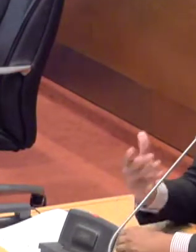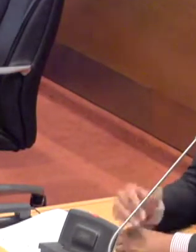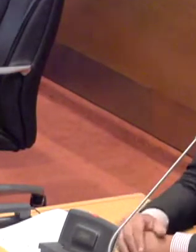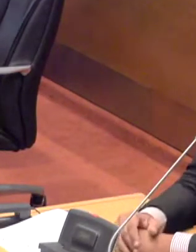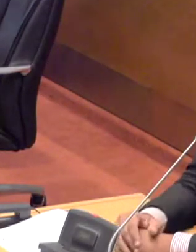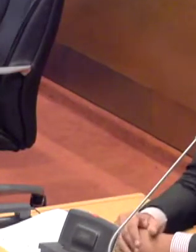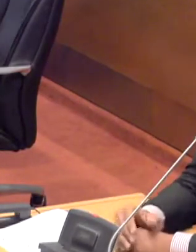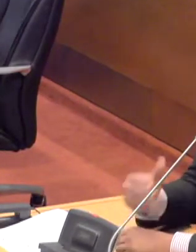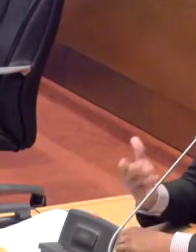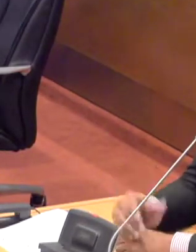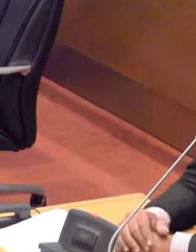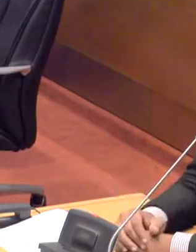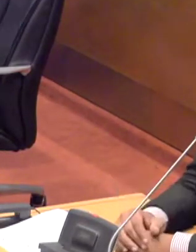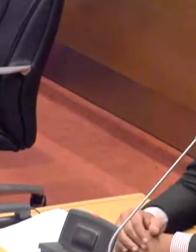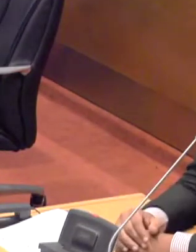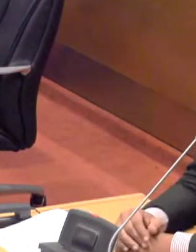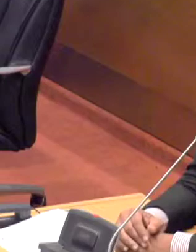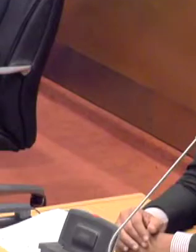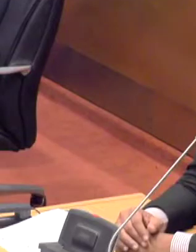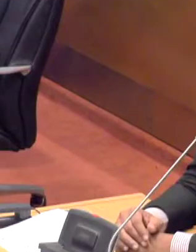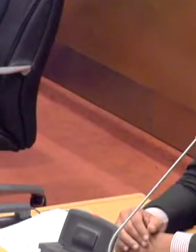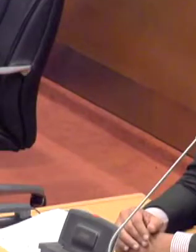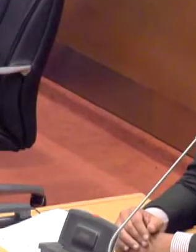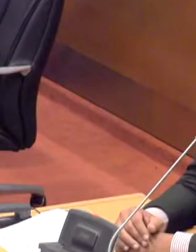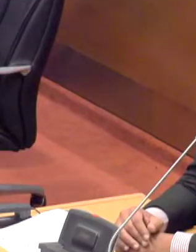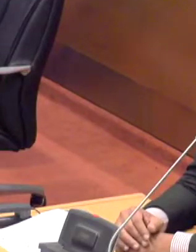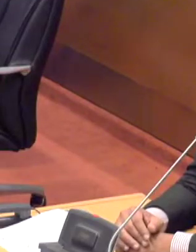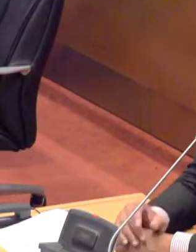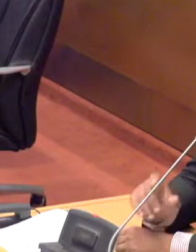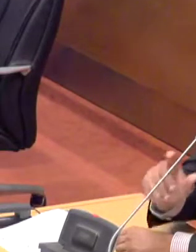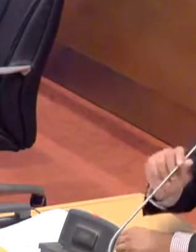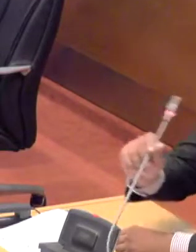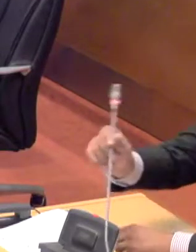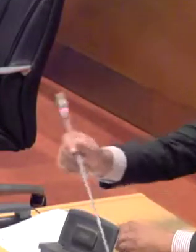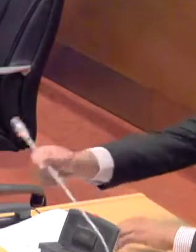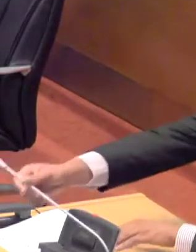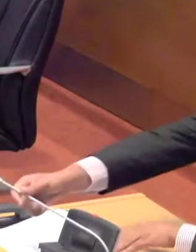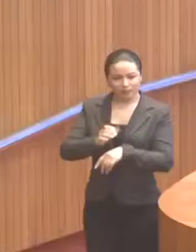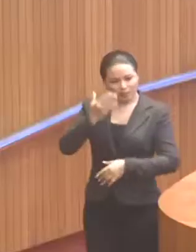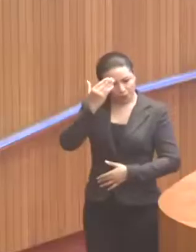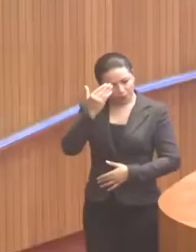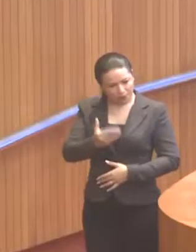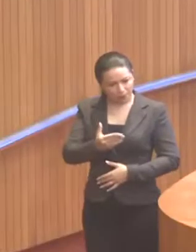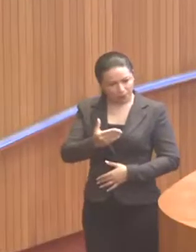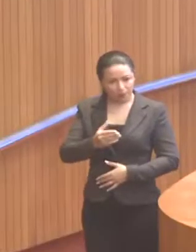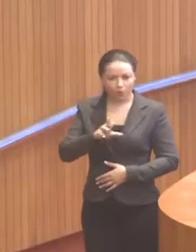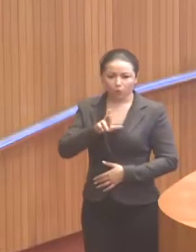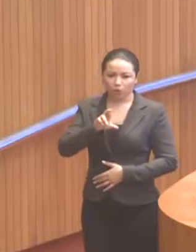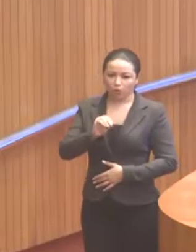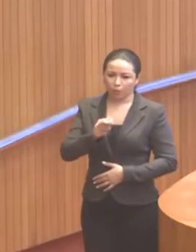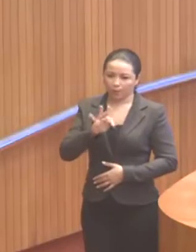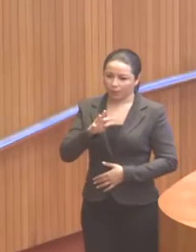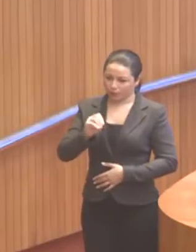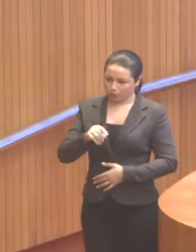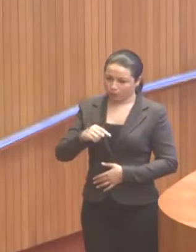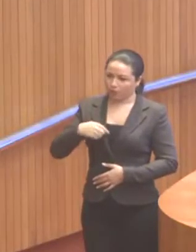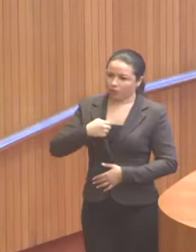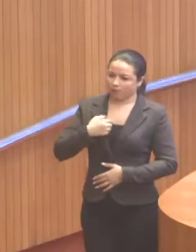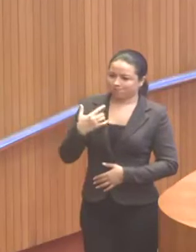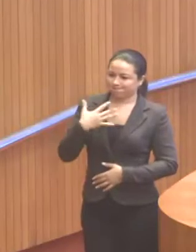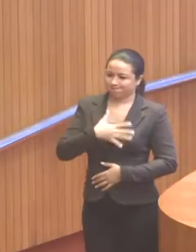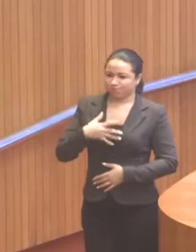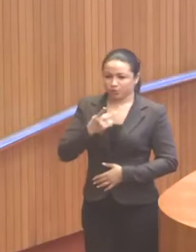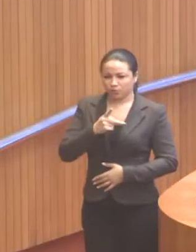mandato, a sua pessoa, para que a senhora continue representando o povo do nosso estado. Muito obrigada, Roberto. Eu fico feliz com as suas